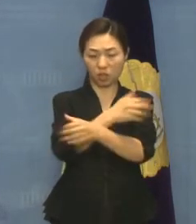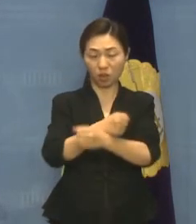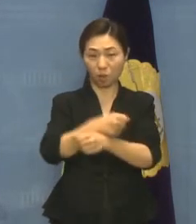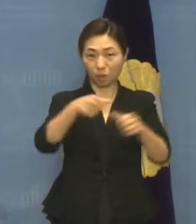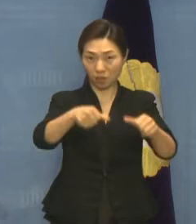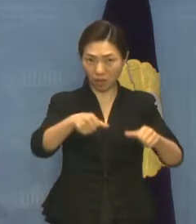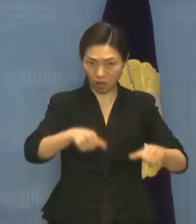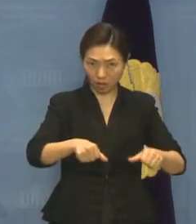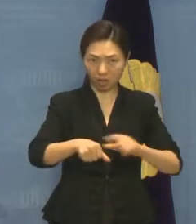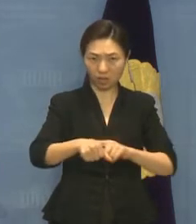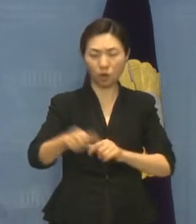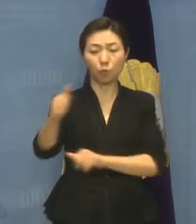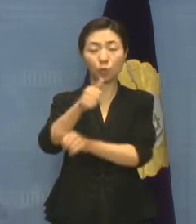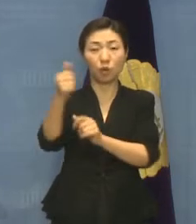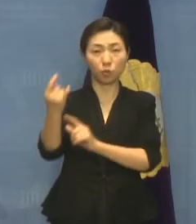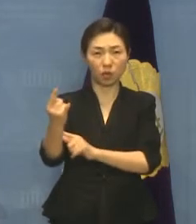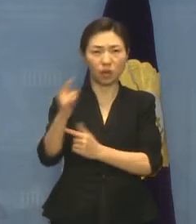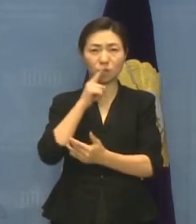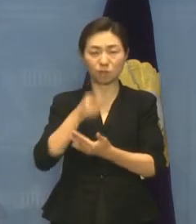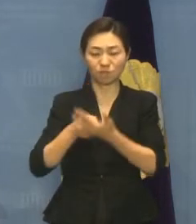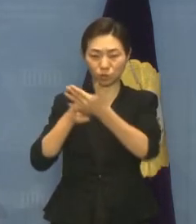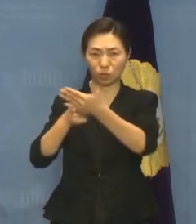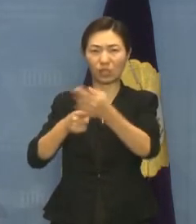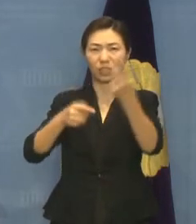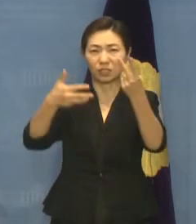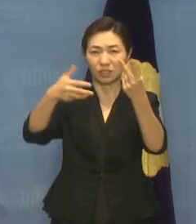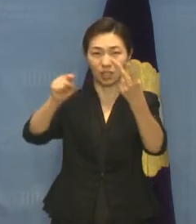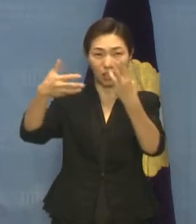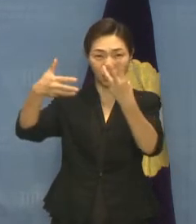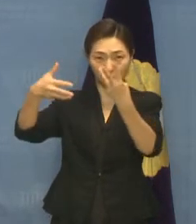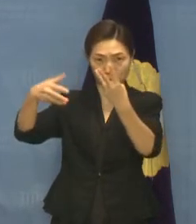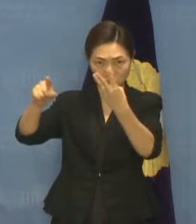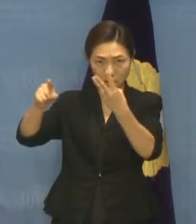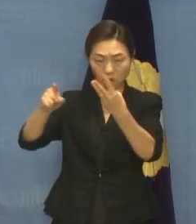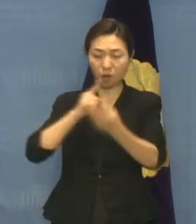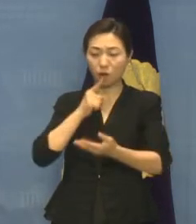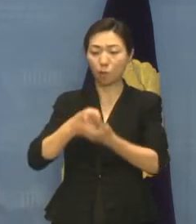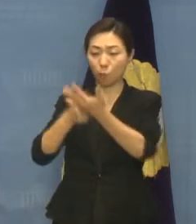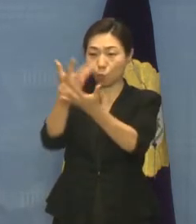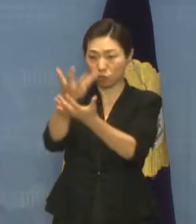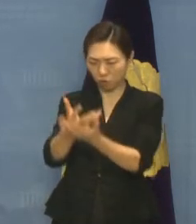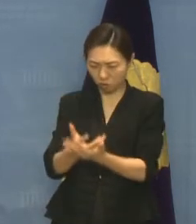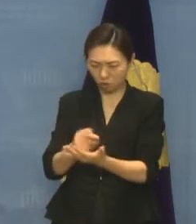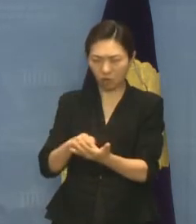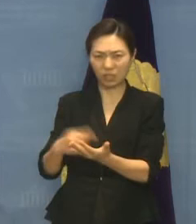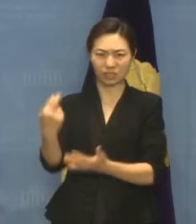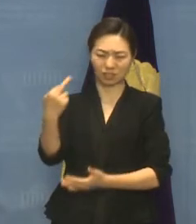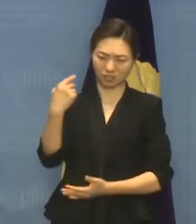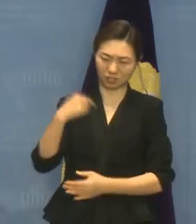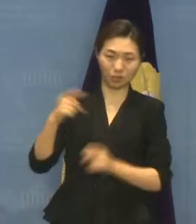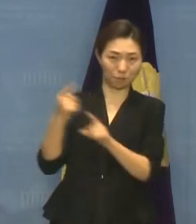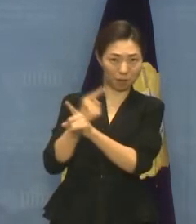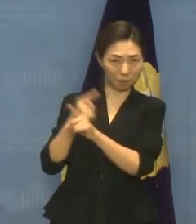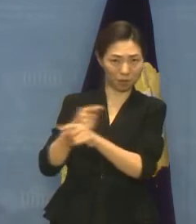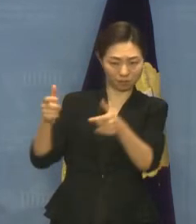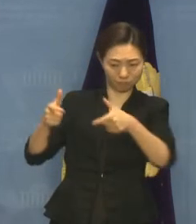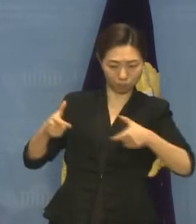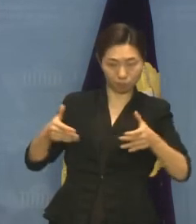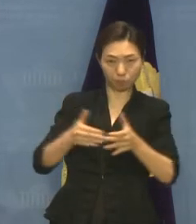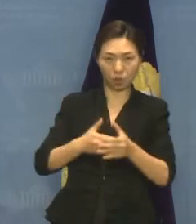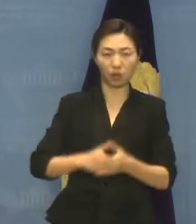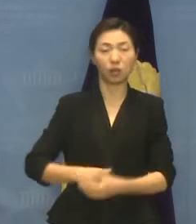최종견회에서도 지적되었습니다. 특히 유엔장애인권리위원회는 최종견회를 통해